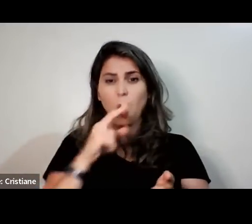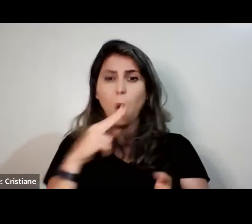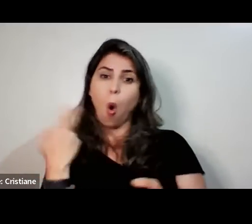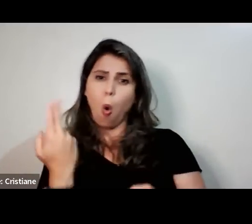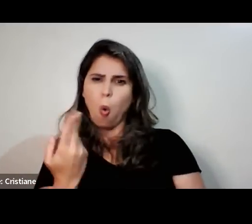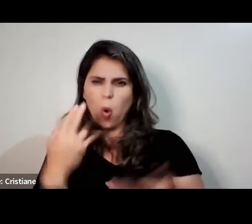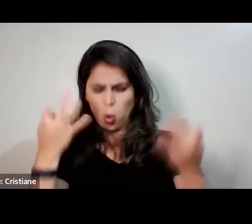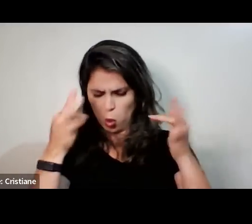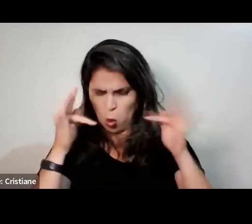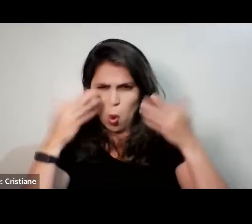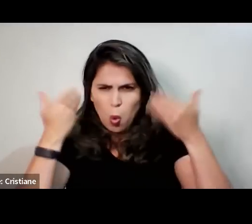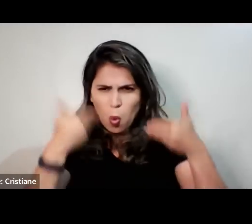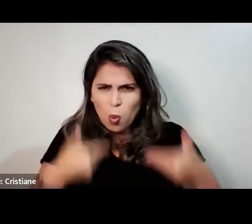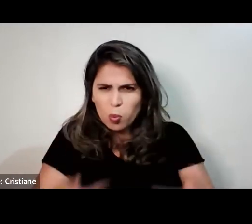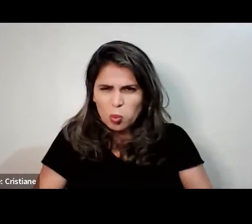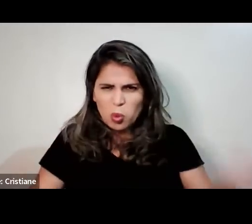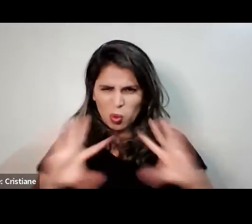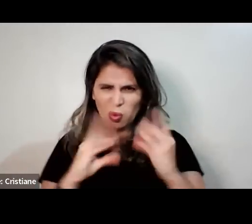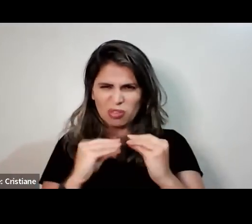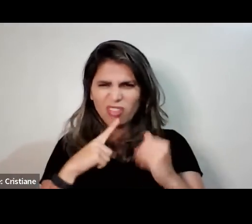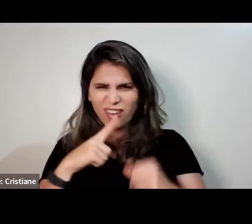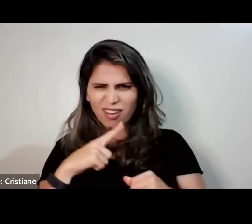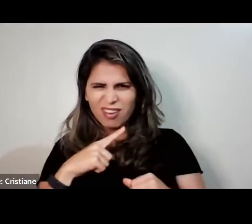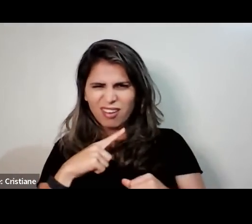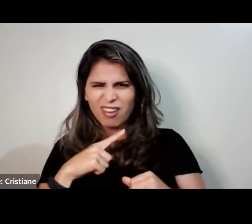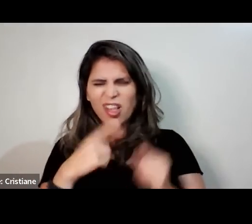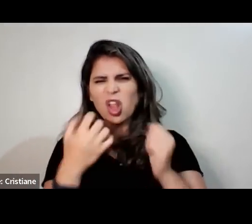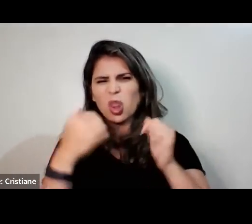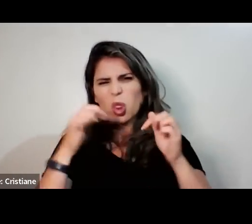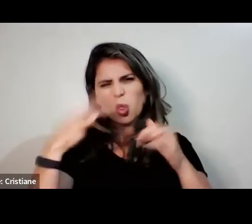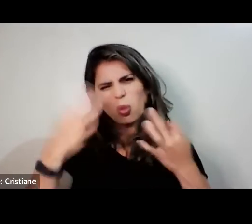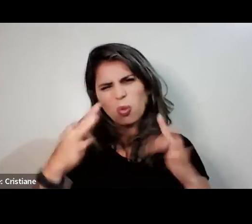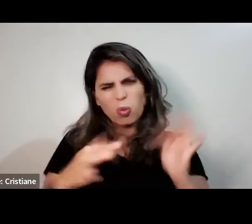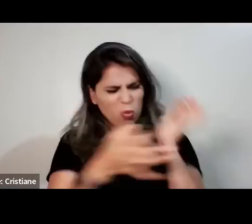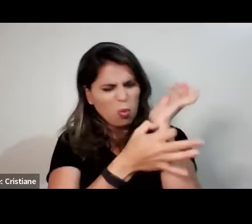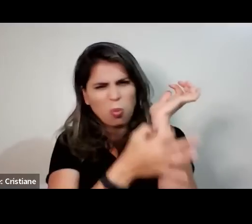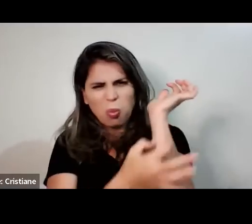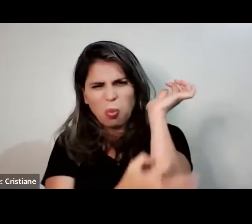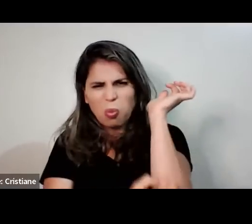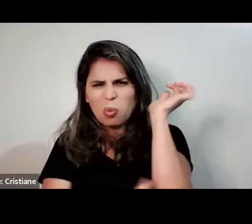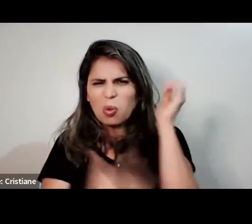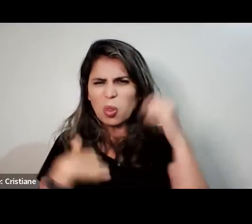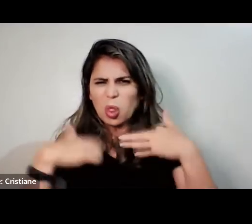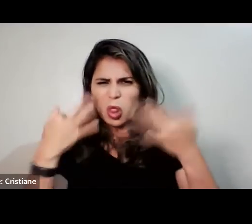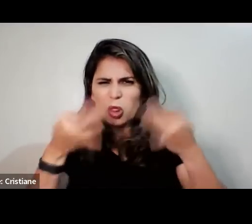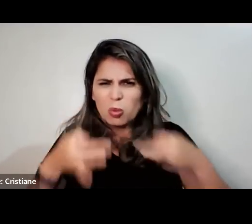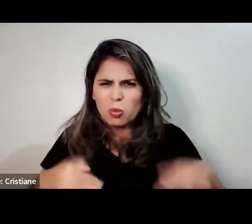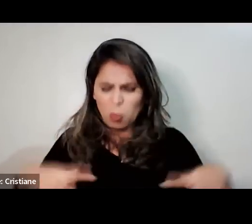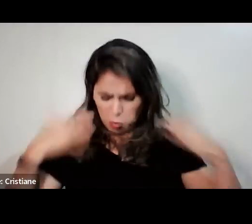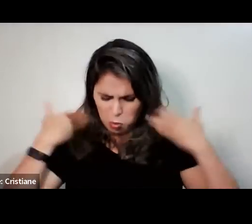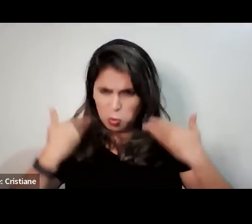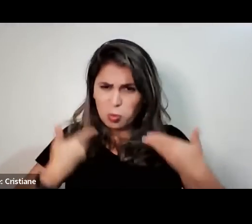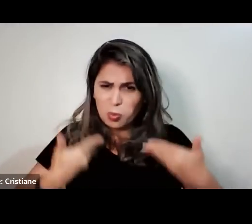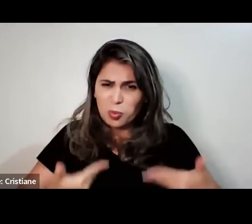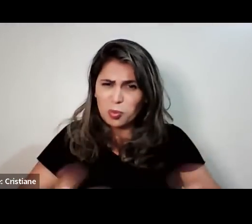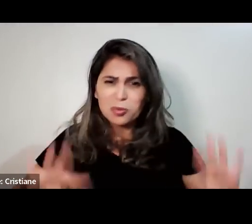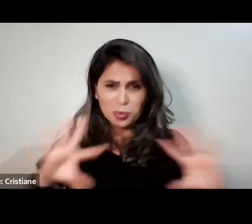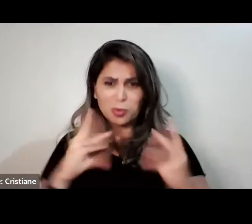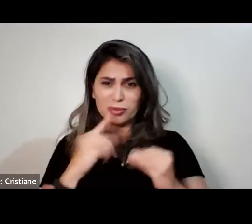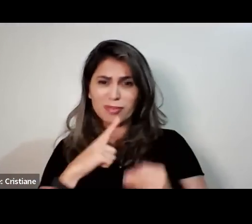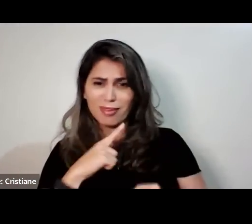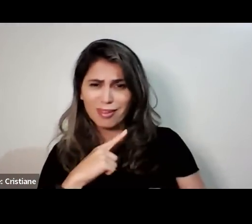Artrite, artrose, bico de papagaio. Tem muitas dores pelo corpo. Tomam bastante